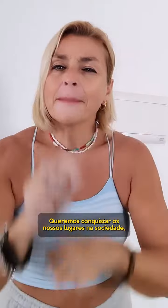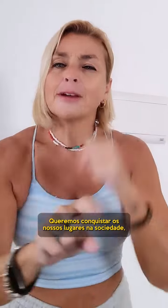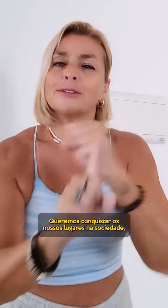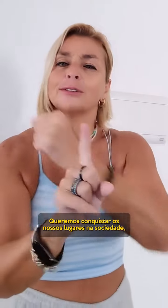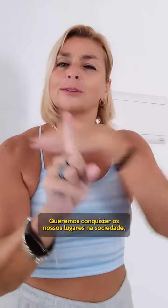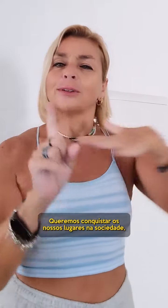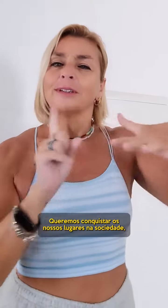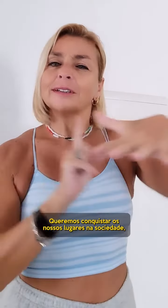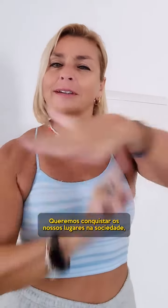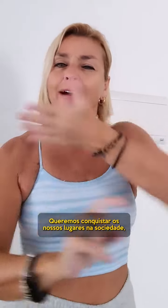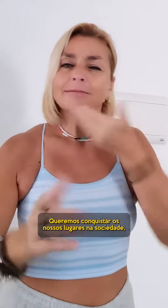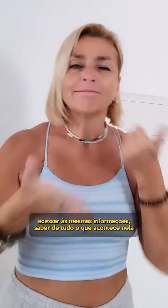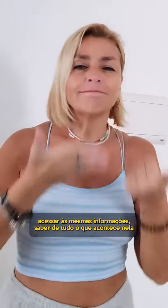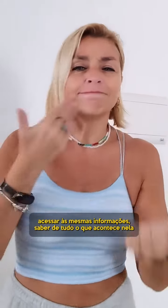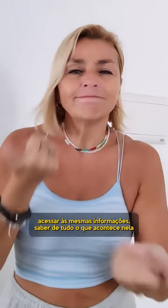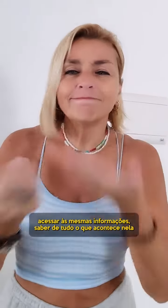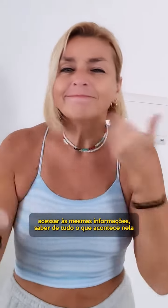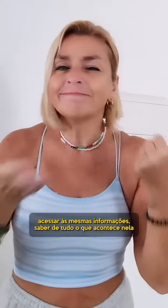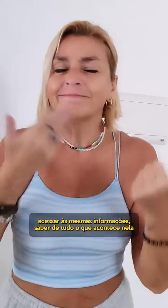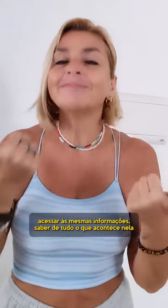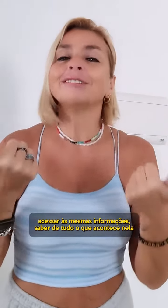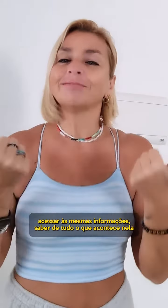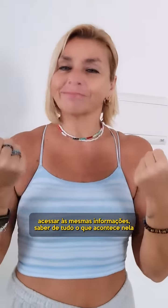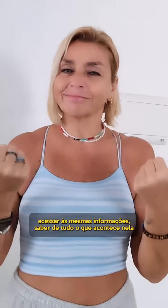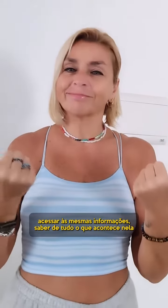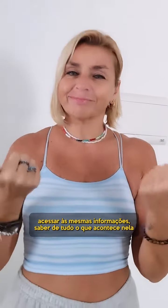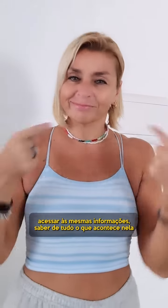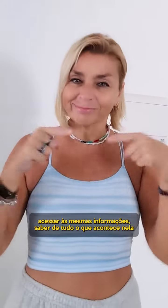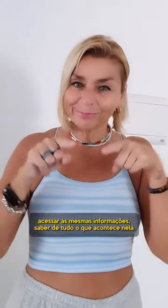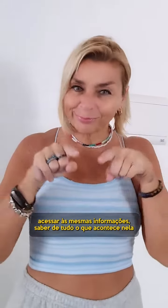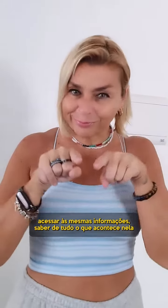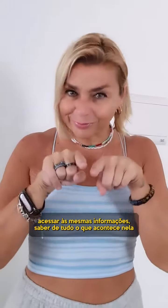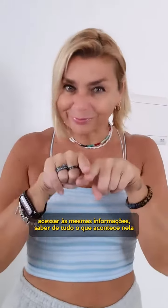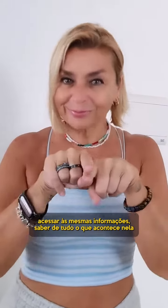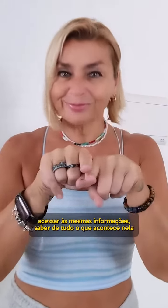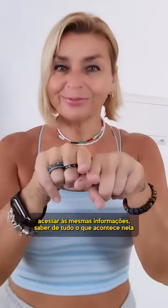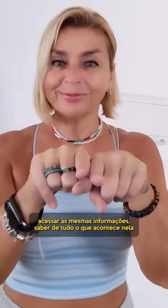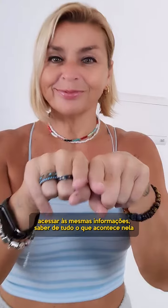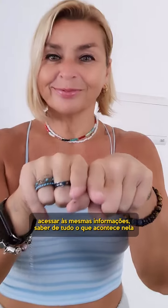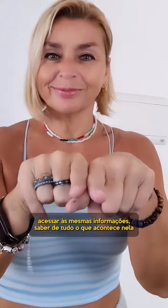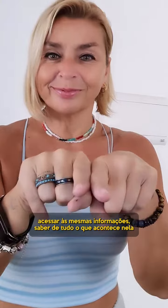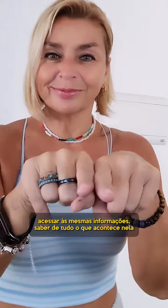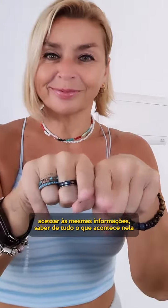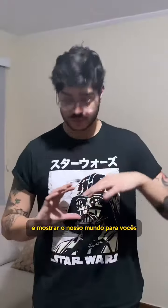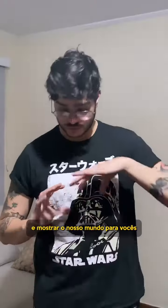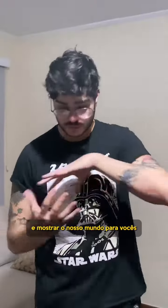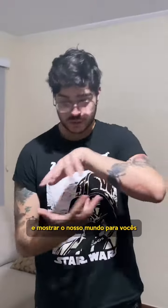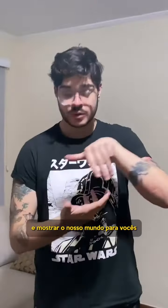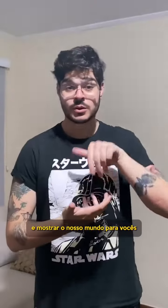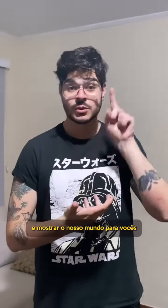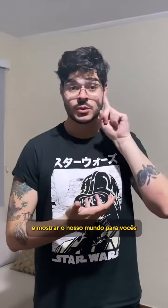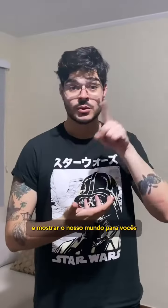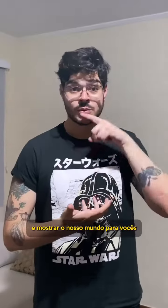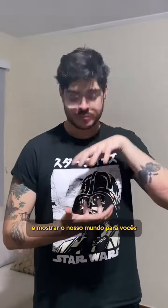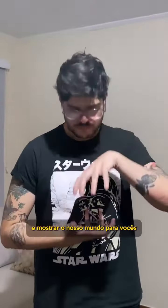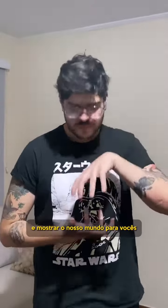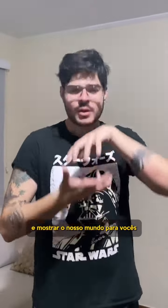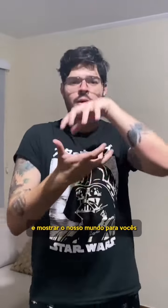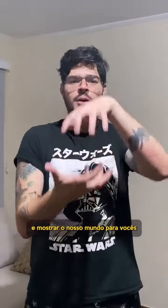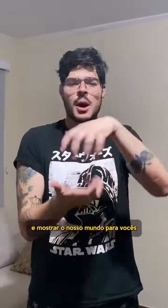sociedade. Acessar as mesmas informações. Saber de tudo o que acontece nela. E mostrar o nosso